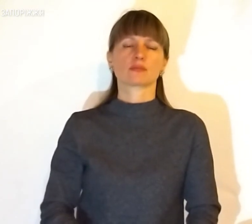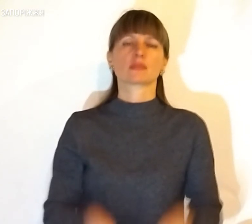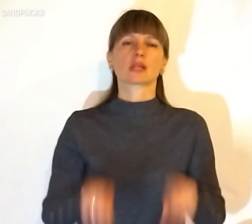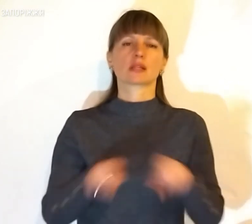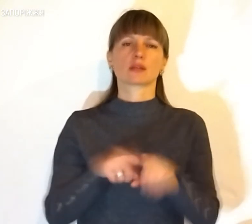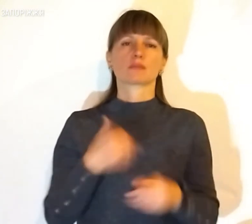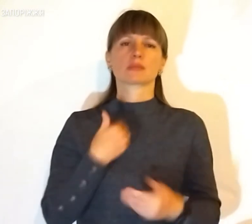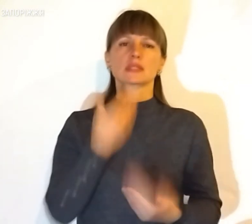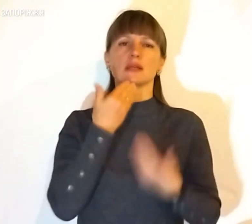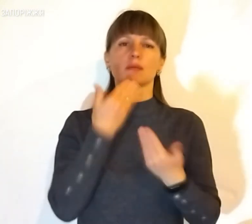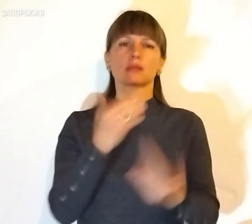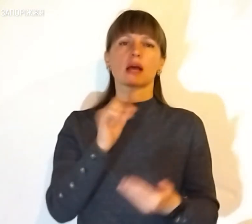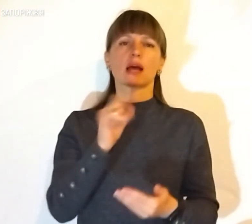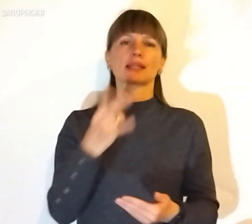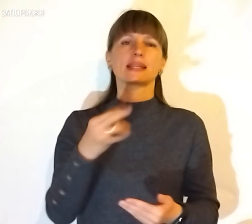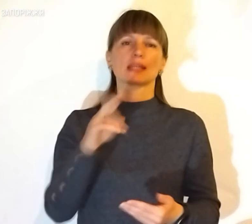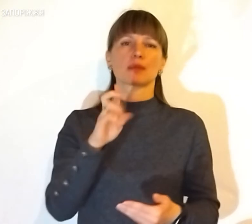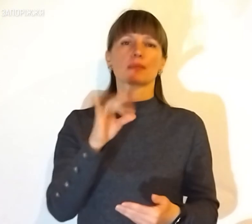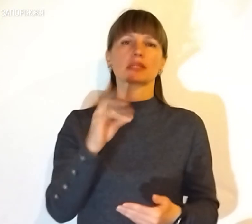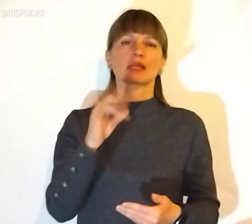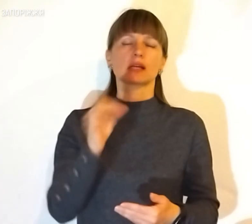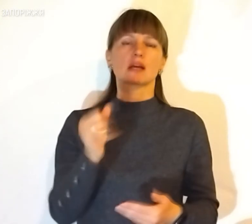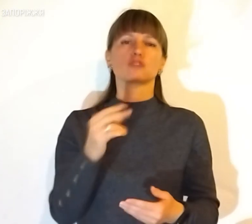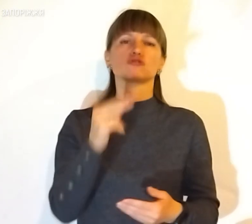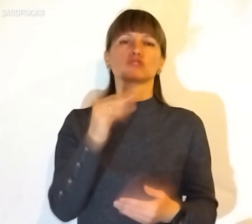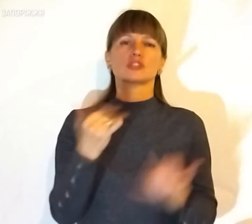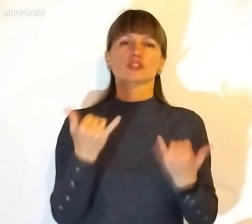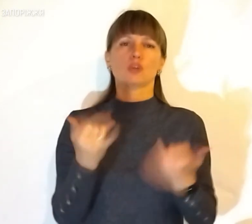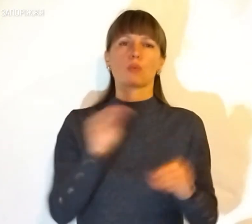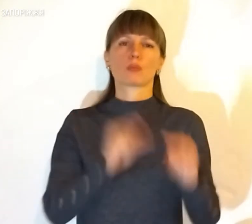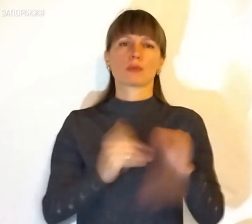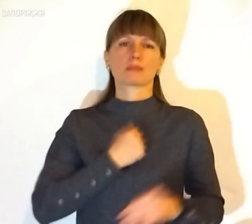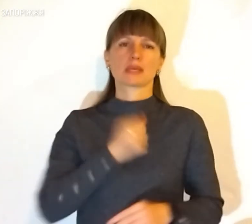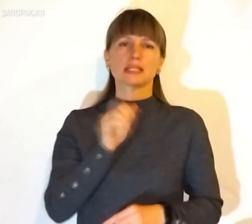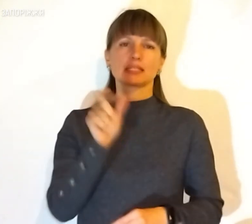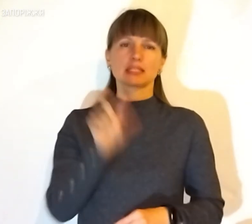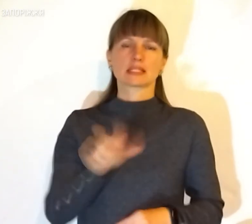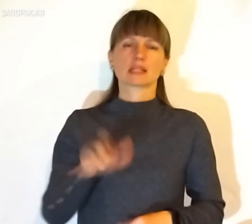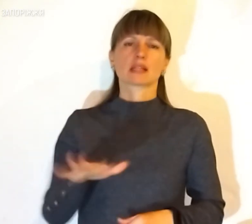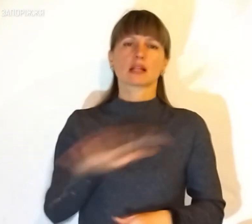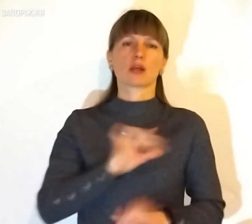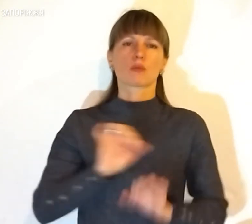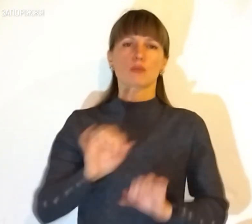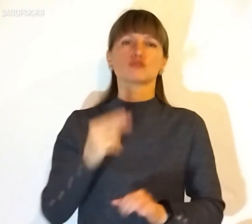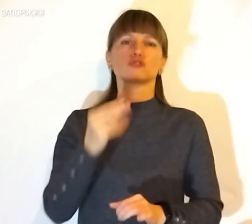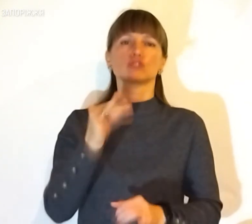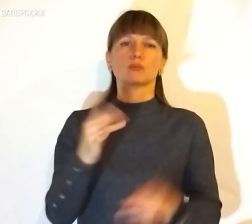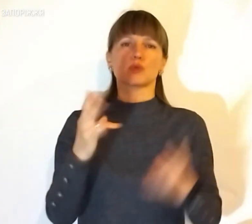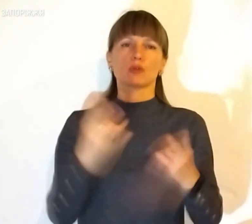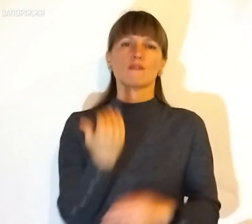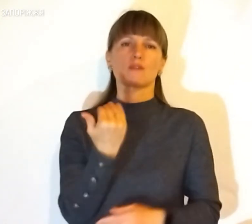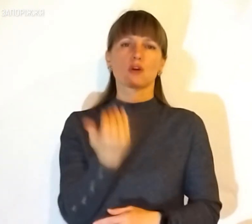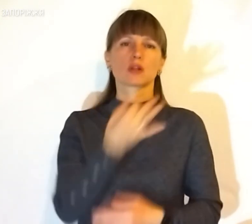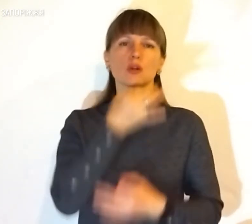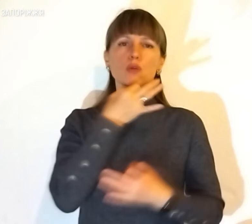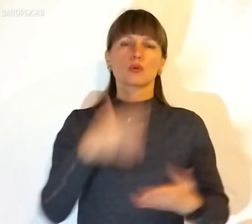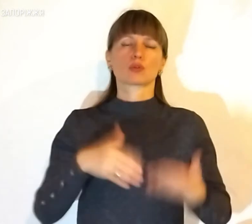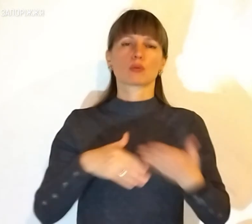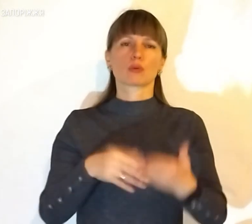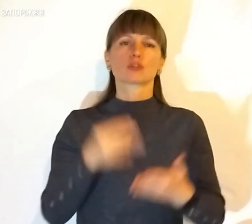Також ми запитали Андрія Вистрака про те, чи нині укомплектовані бійці територіальної оборони, чи потребують вони будь-якої допомоги, чи